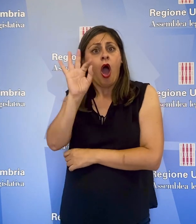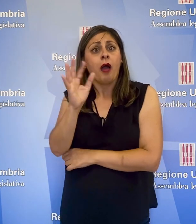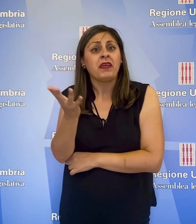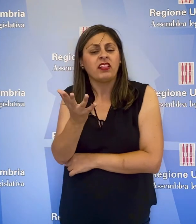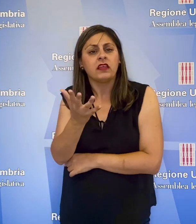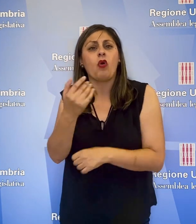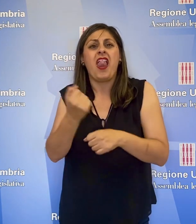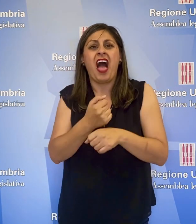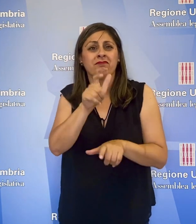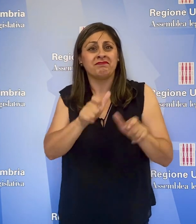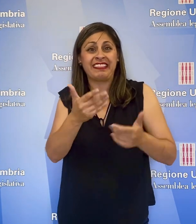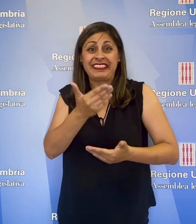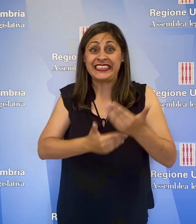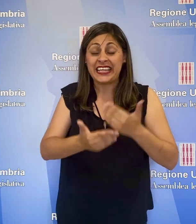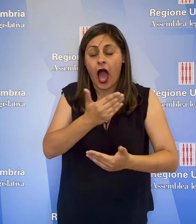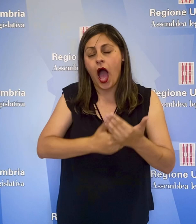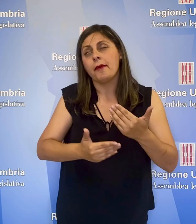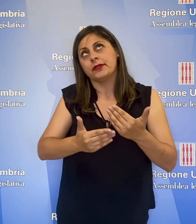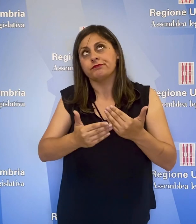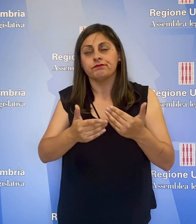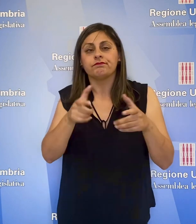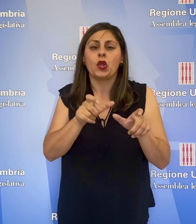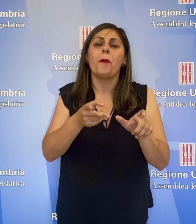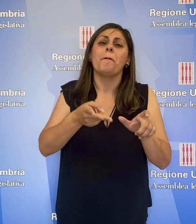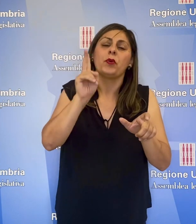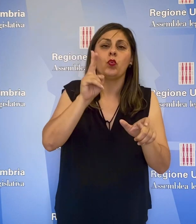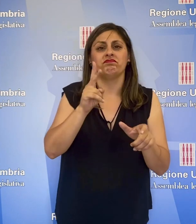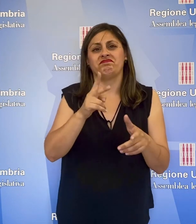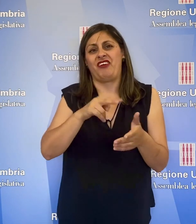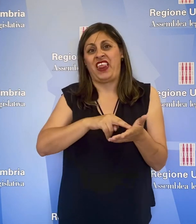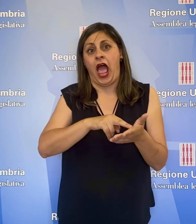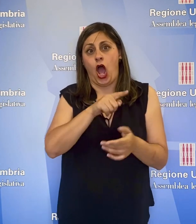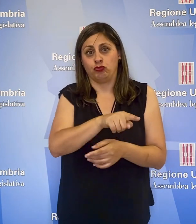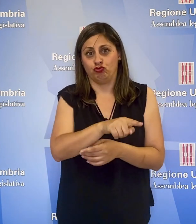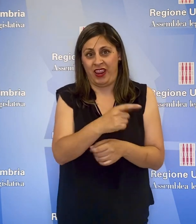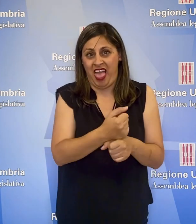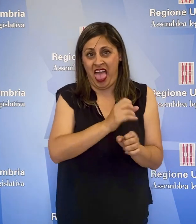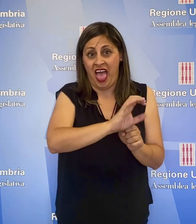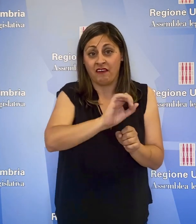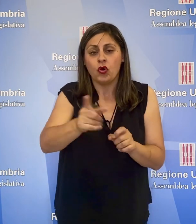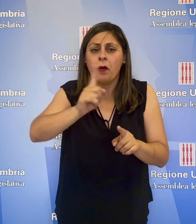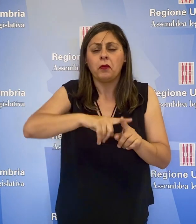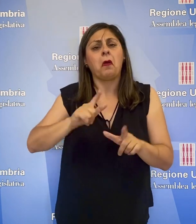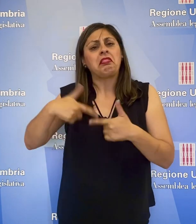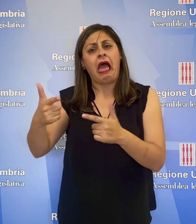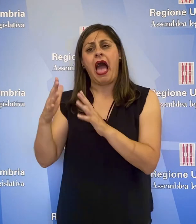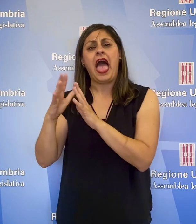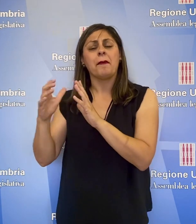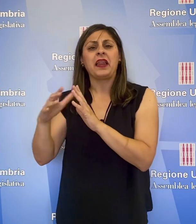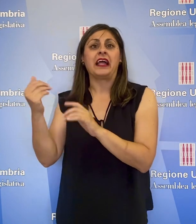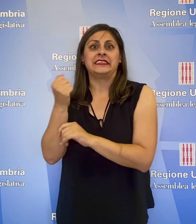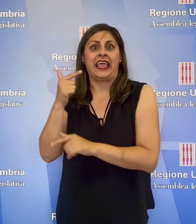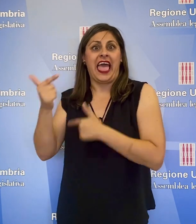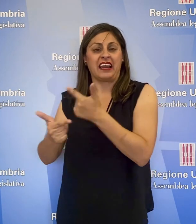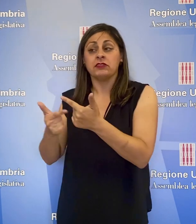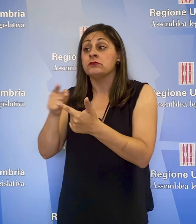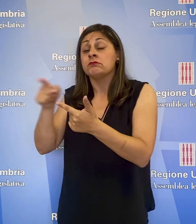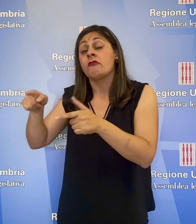favorire l'inserimento lavorativo dei disabili, specie quelli più fragili, e offrire servizi alle imprese che sono tenute ad assumere